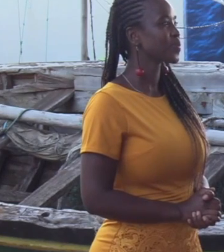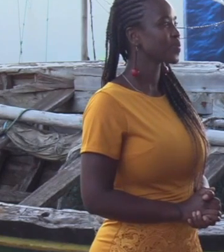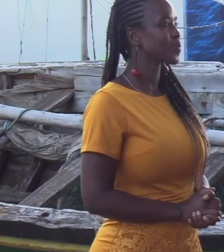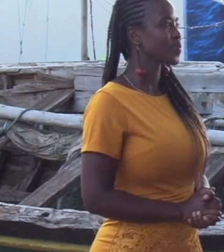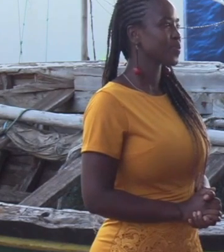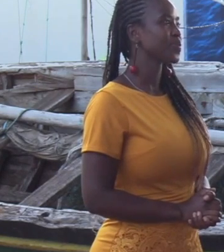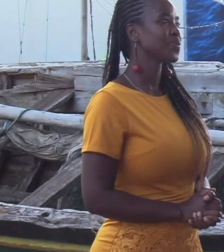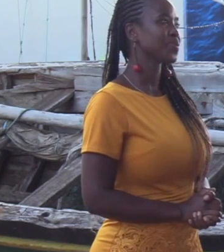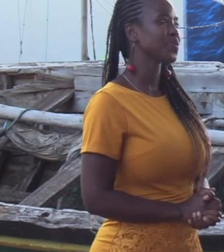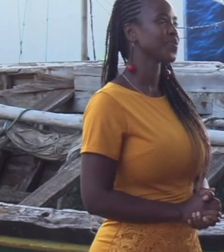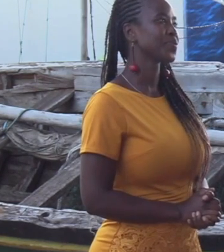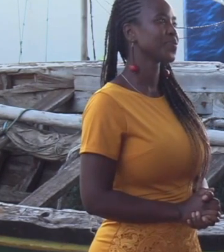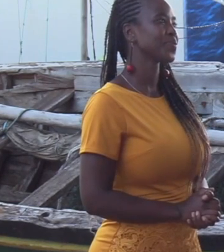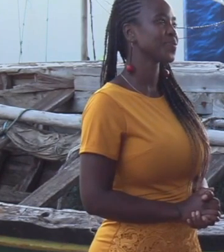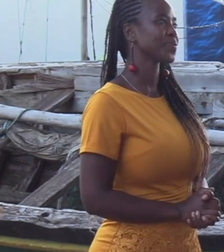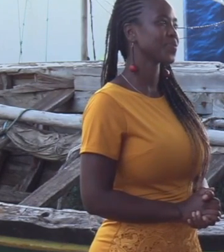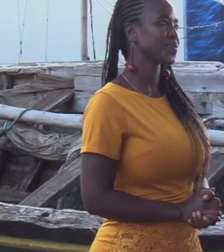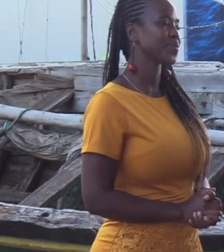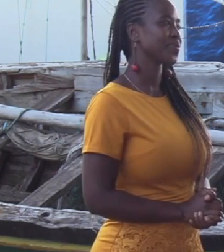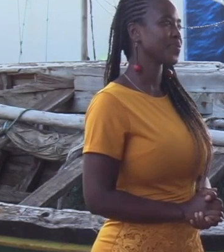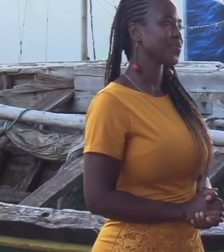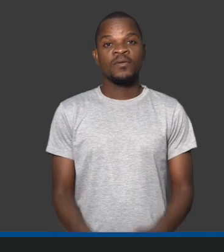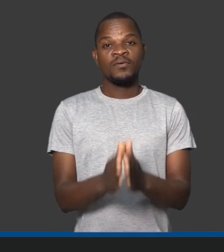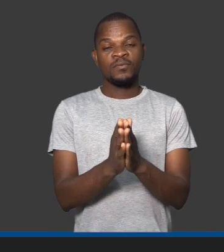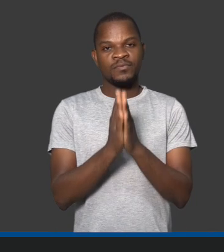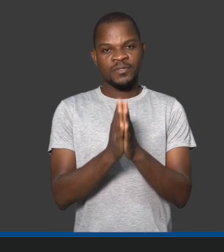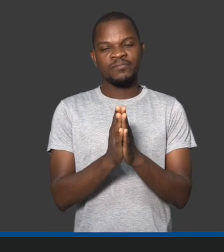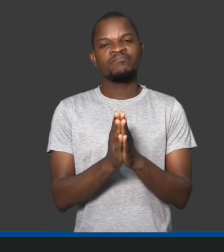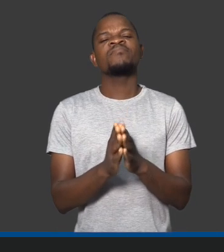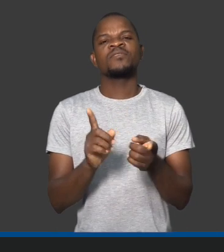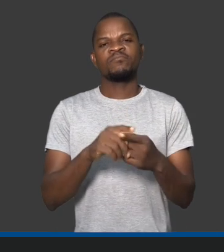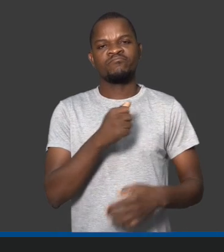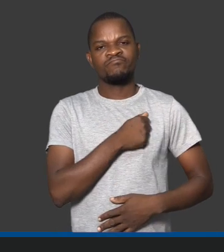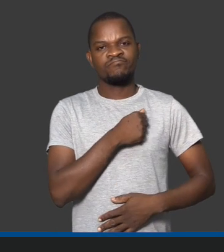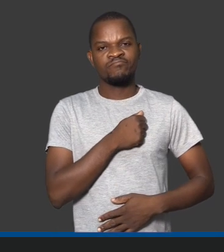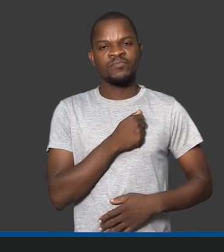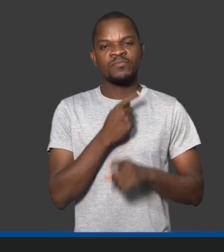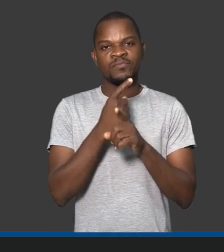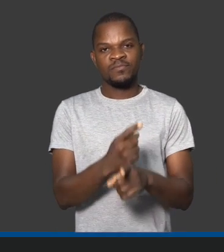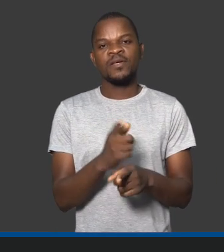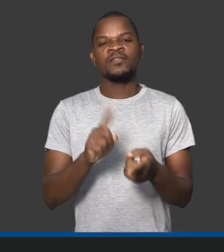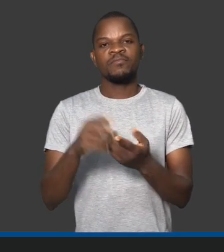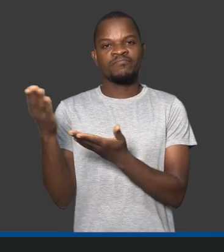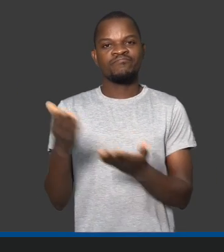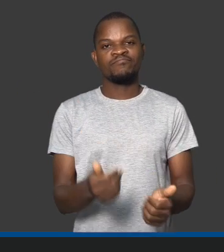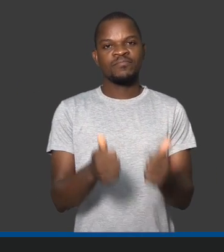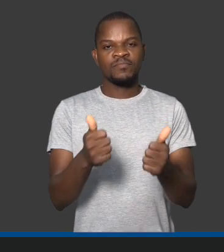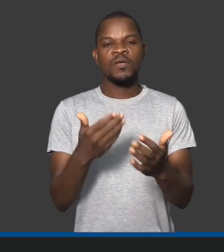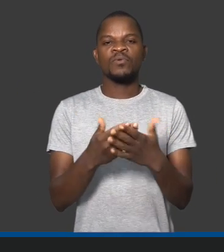como você disse, nós tivemos longa história juntos em uma parceria e colaboração. 40 anos,